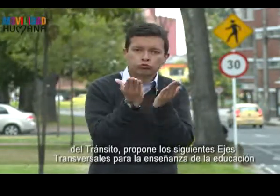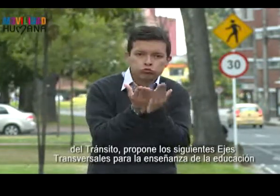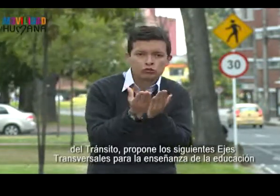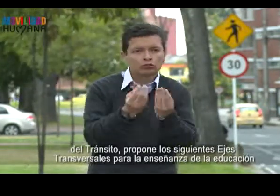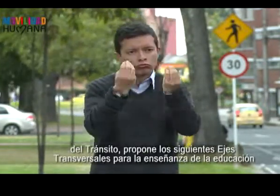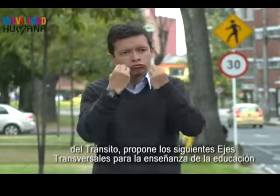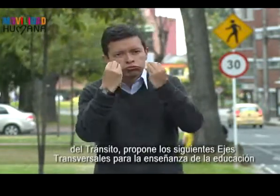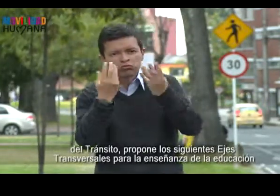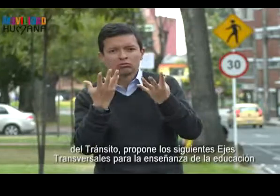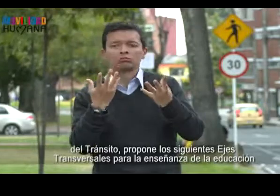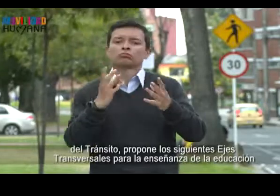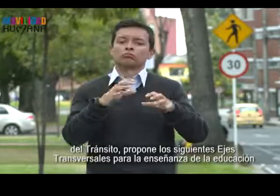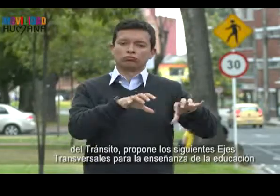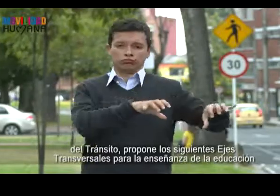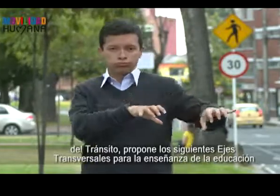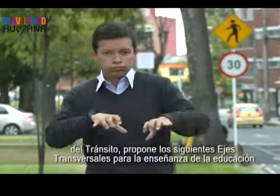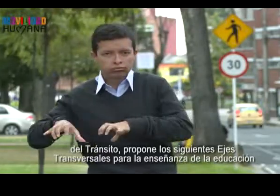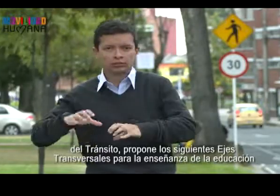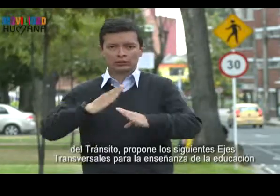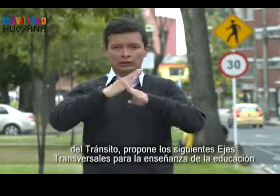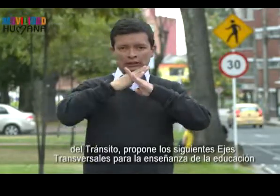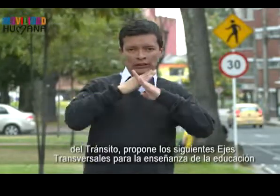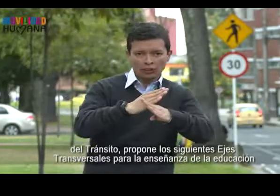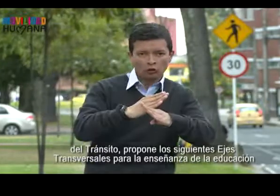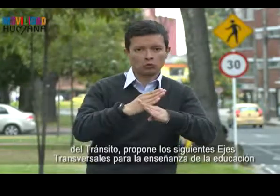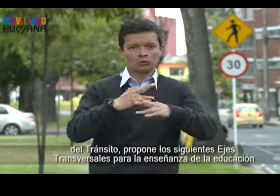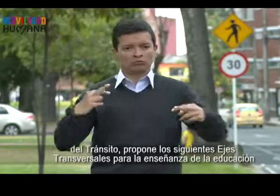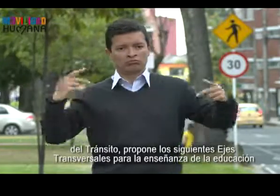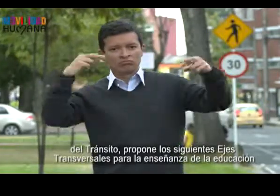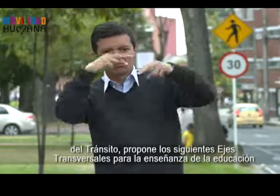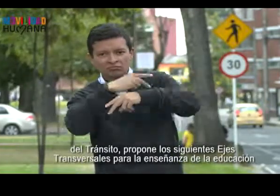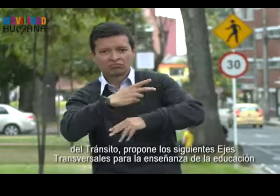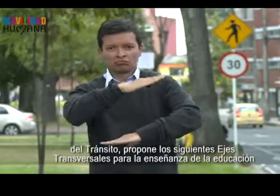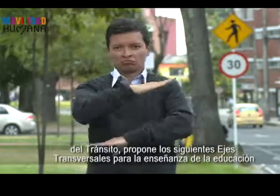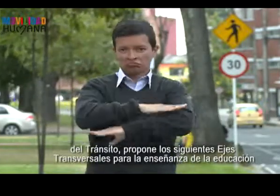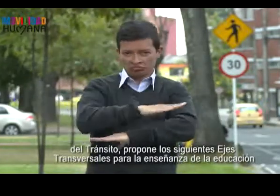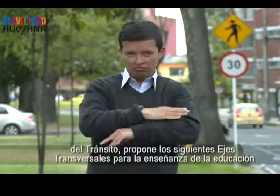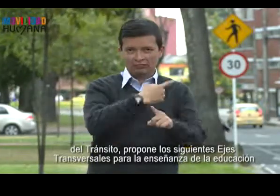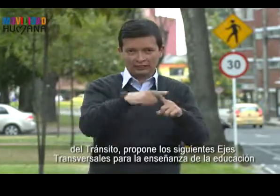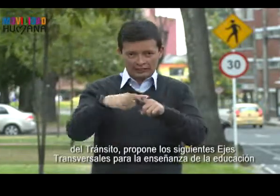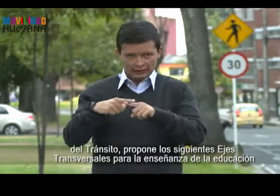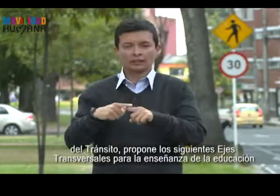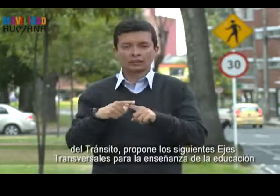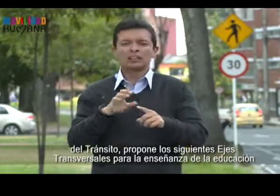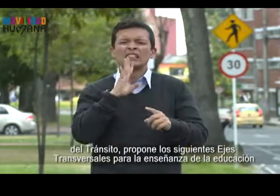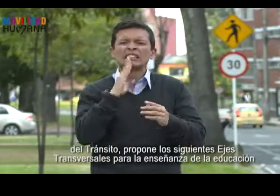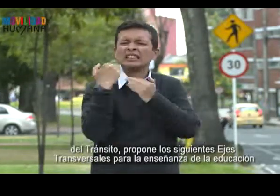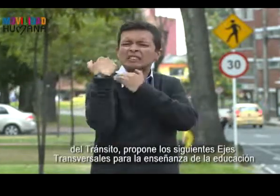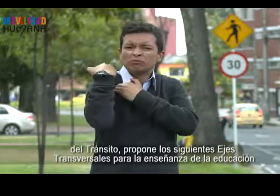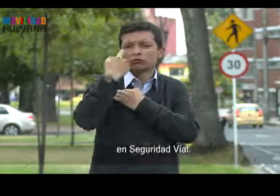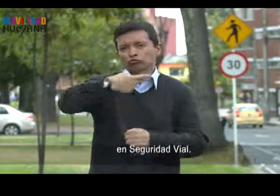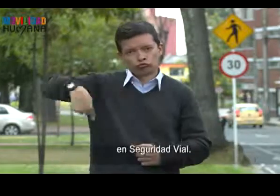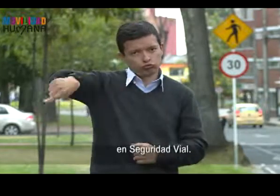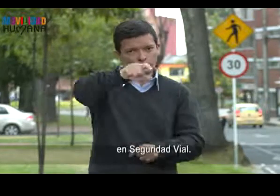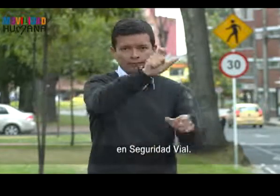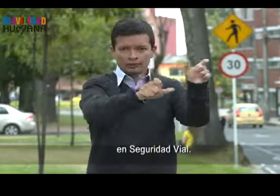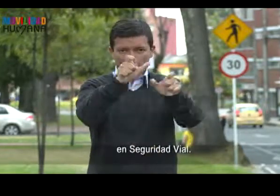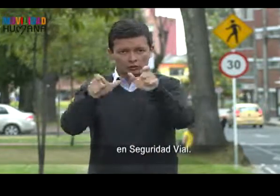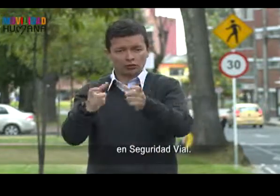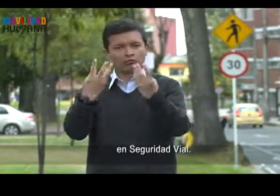propone los siguientes ejes transversales para la enseñanza de la educación en seguridad vial.